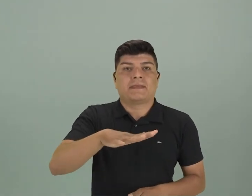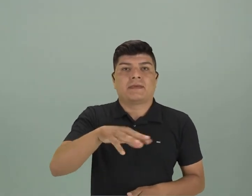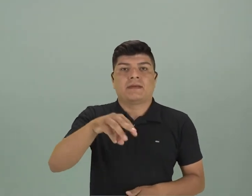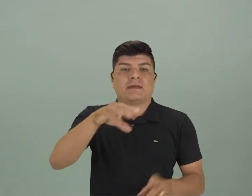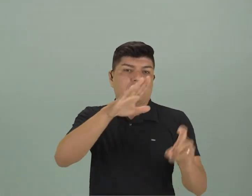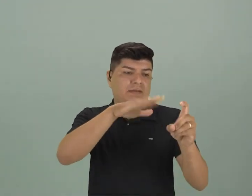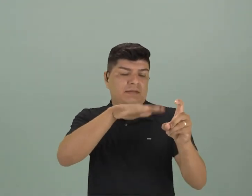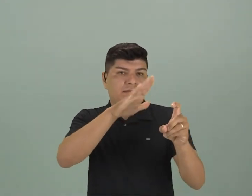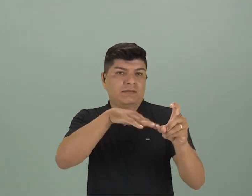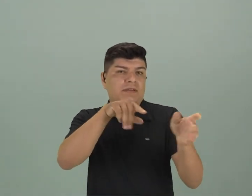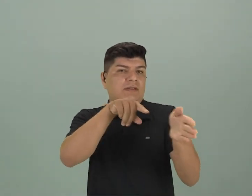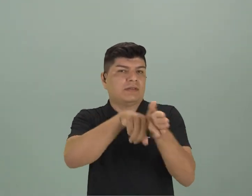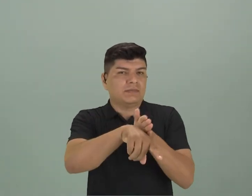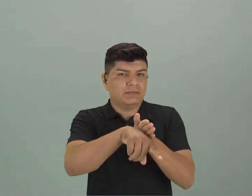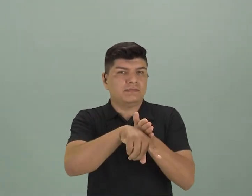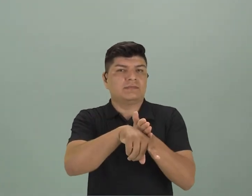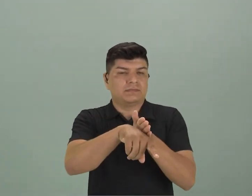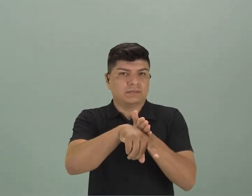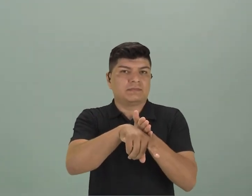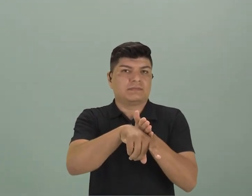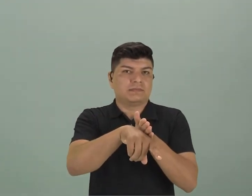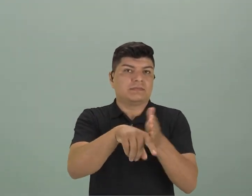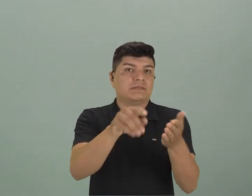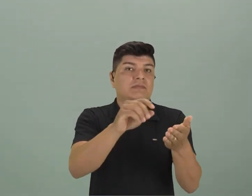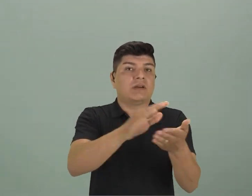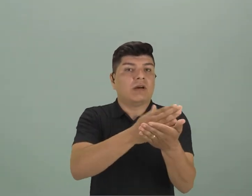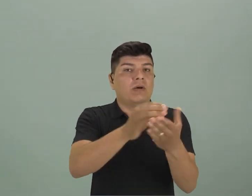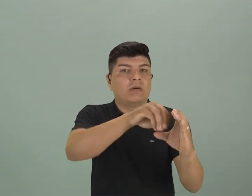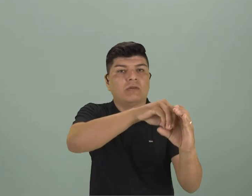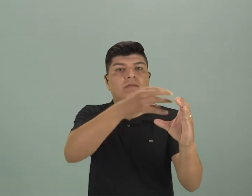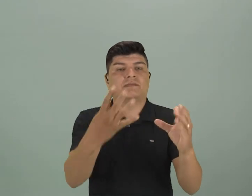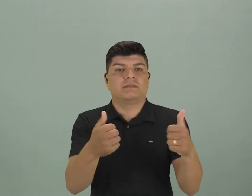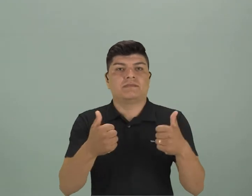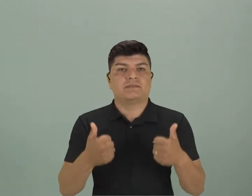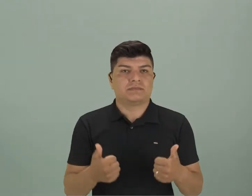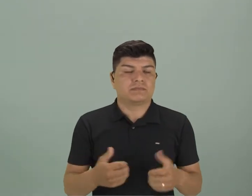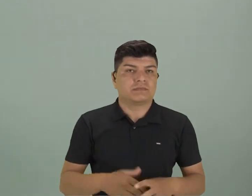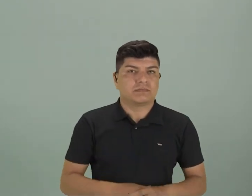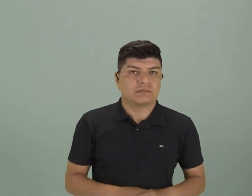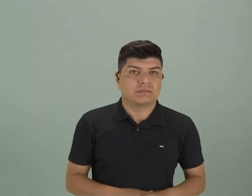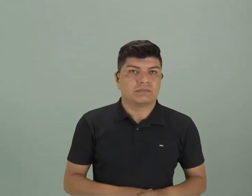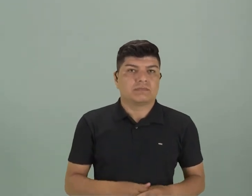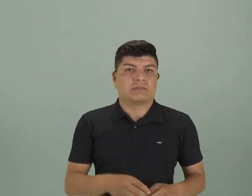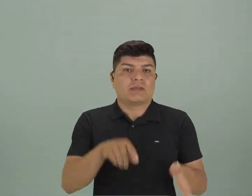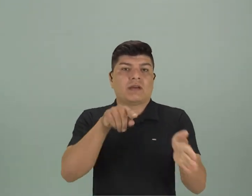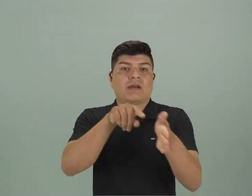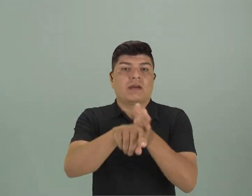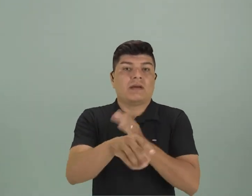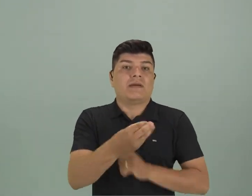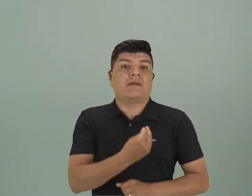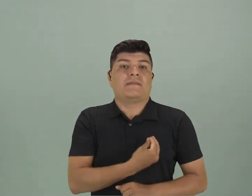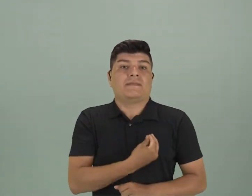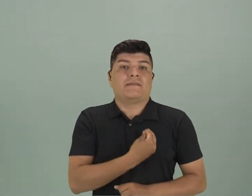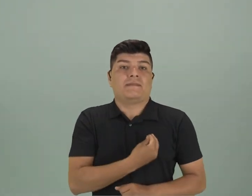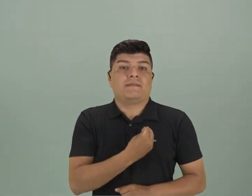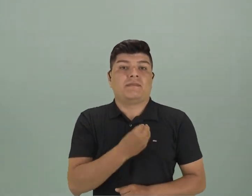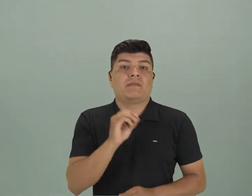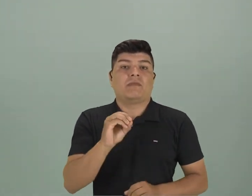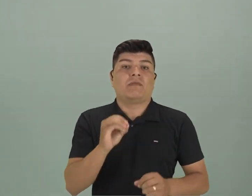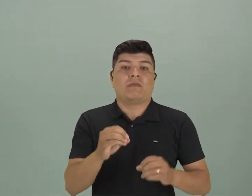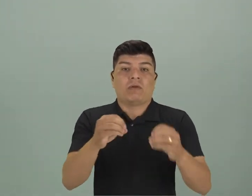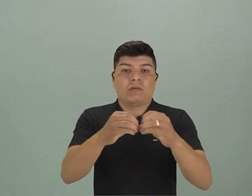trata de esta pregunta, ¿ok? Esta es una de las características. La pregunta existencial es frente a la ciencia